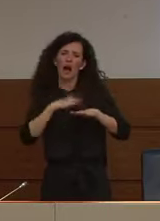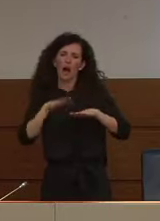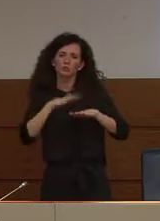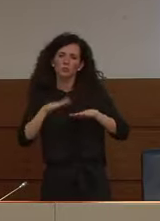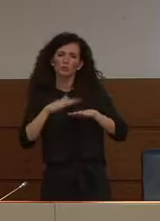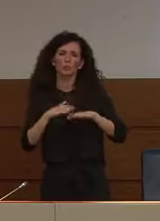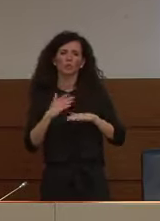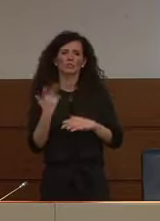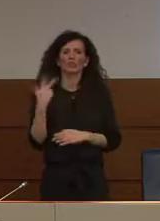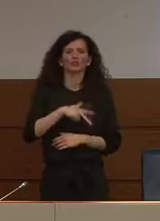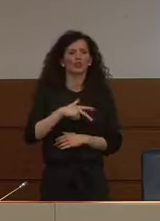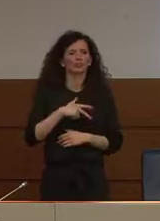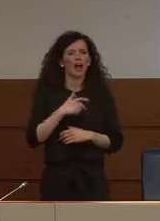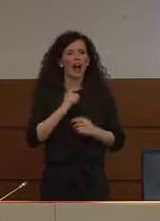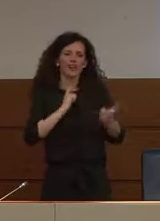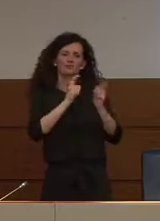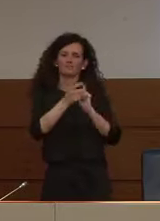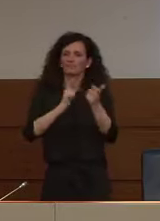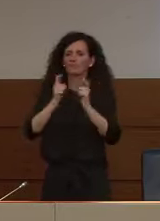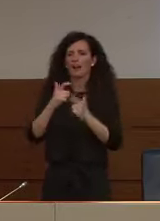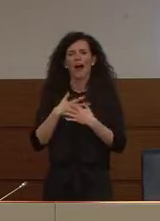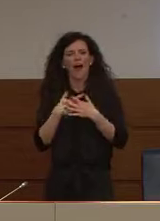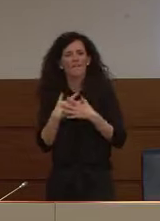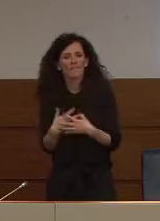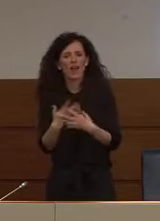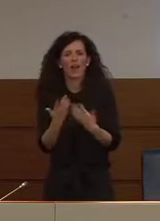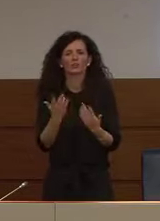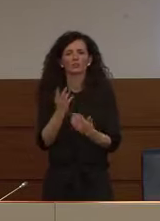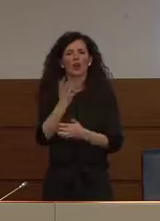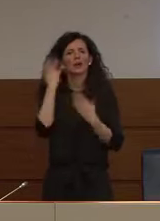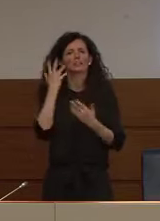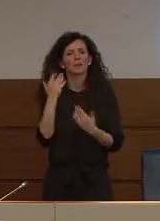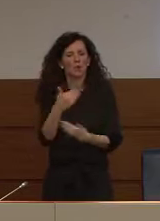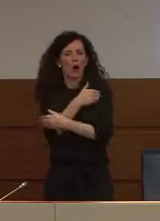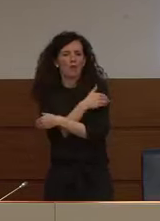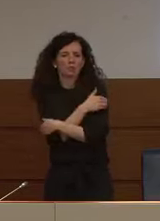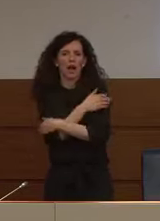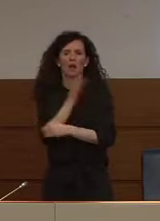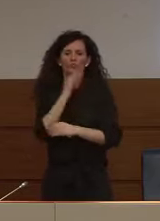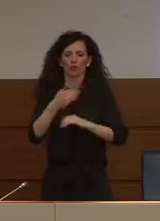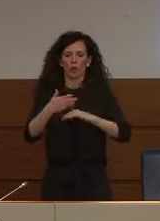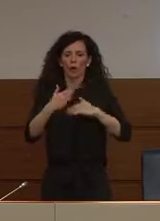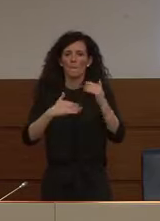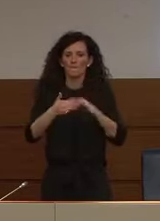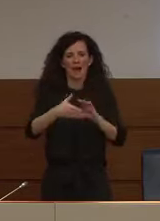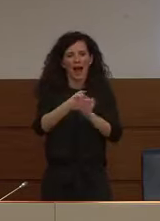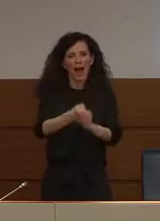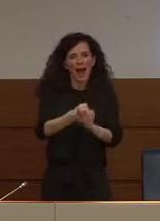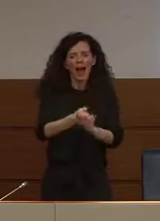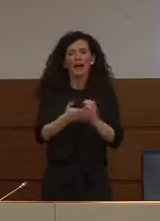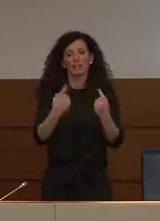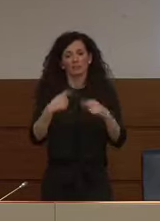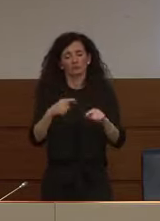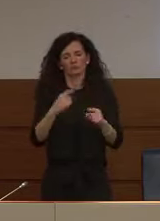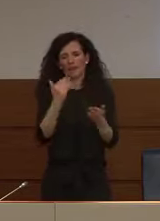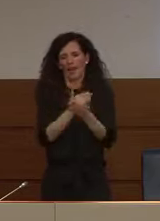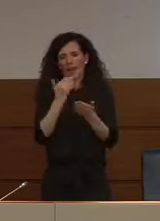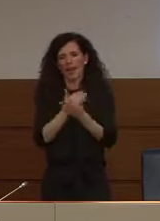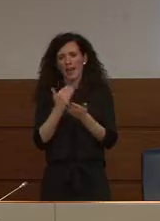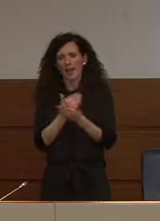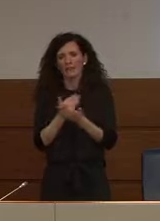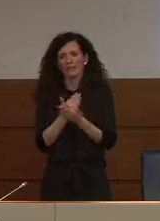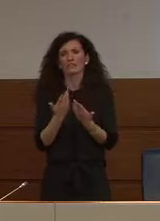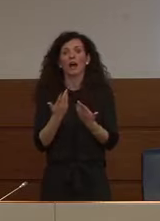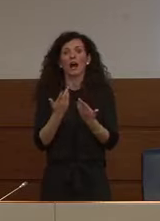sociali o addirittura affettive come gli abbraccio le strette di mano esattamente per andare